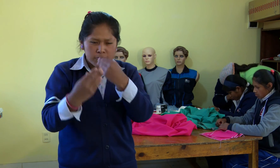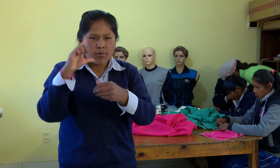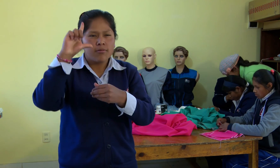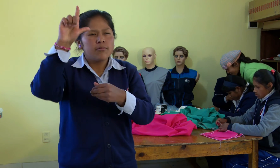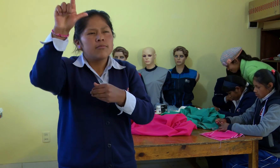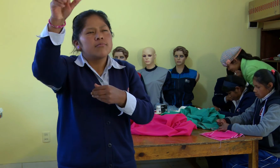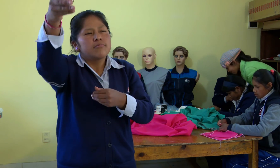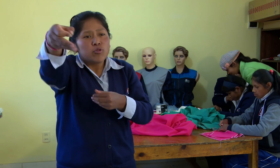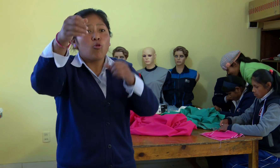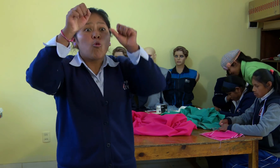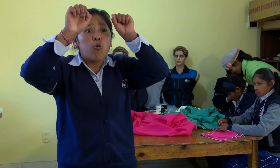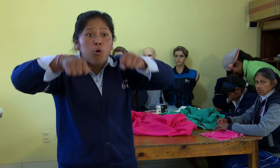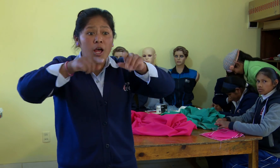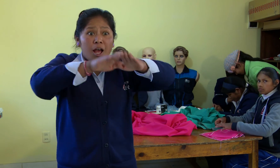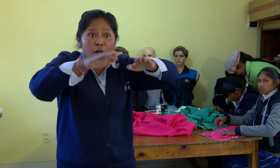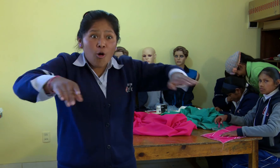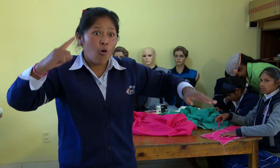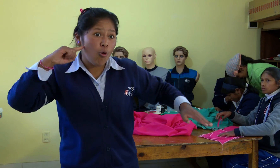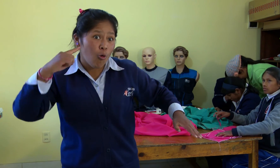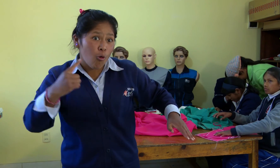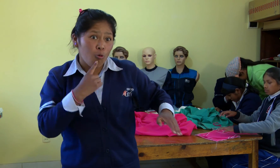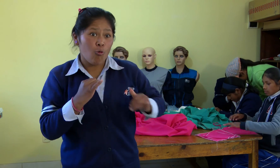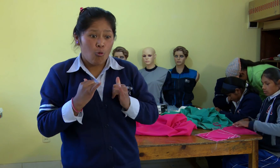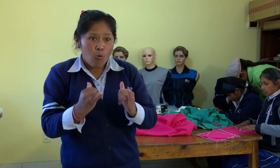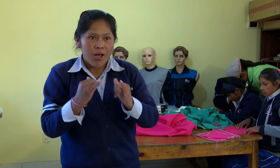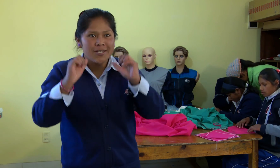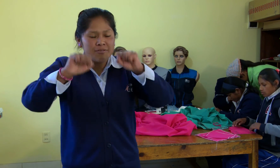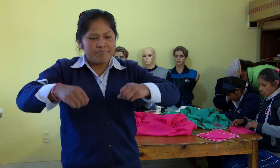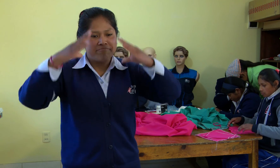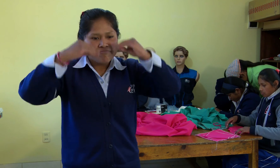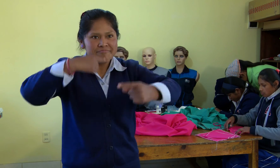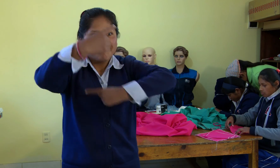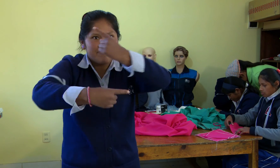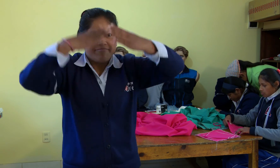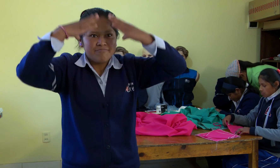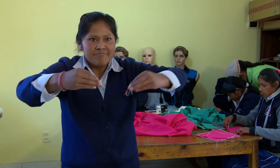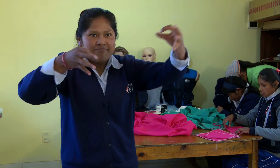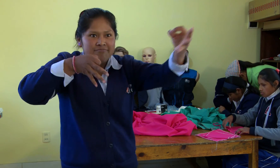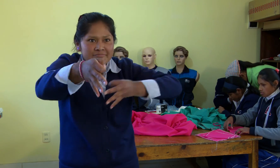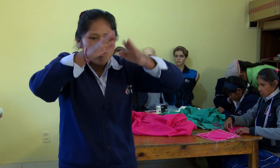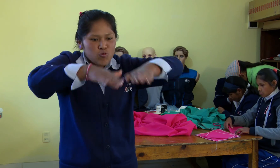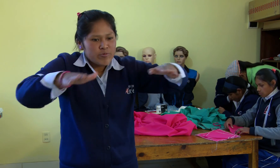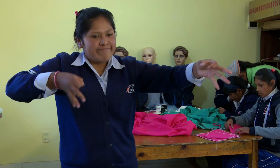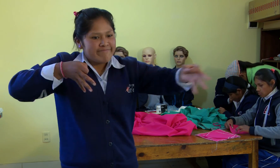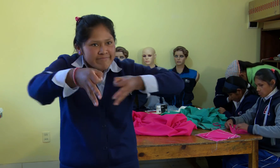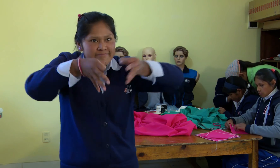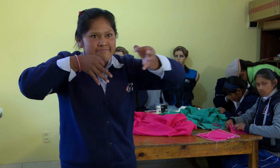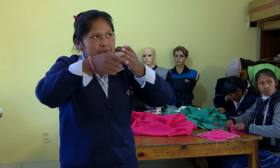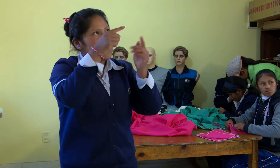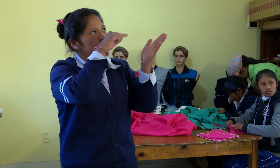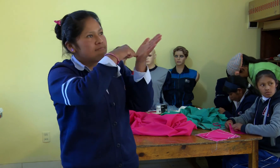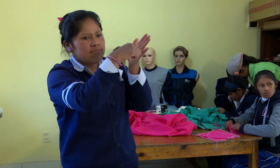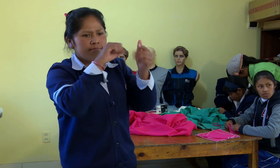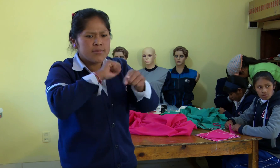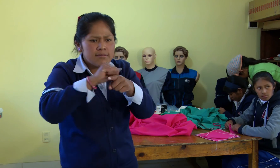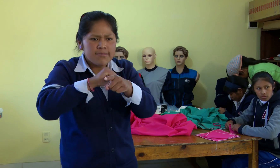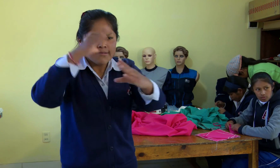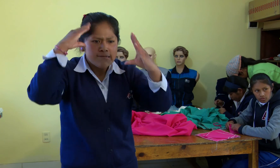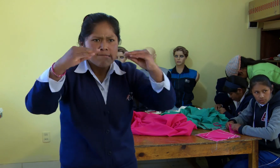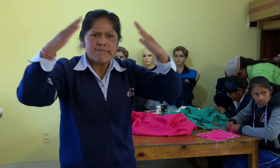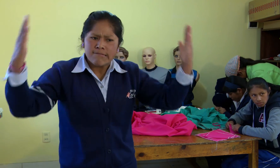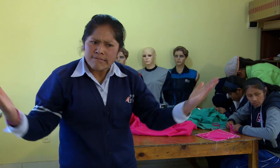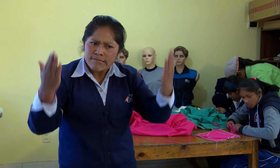discapacidad, podemos aprender, podemos los niños sordos también, al igual que podemos con las señas,